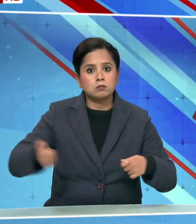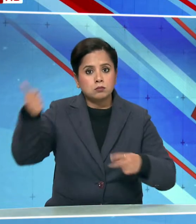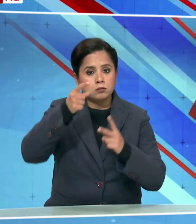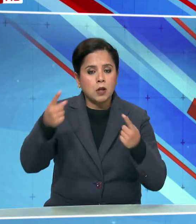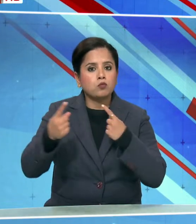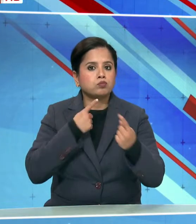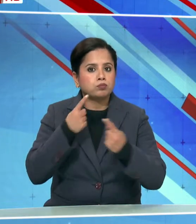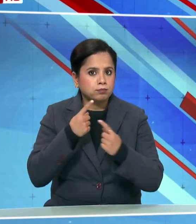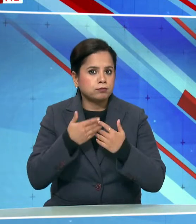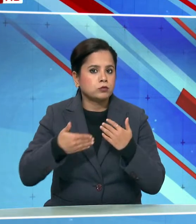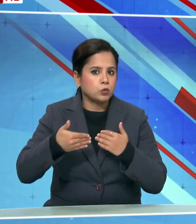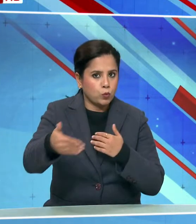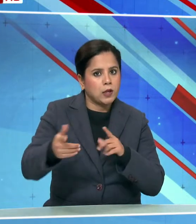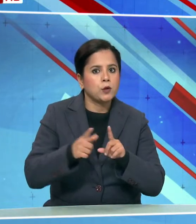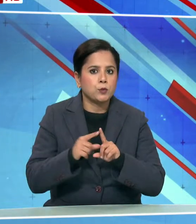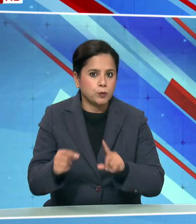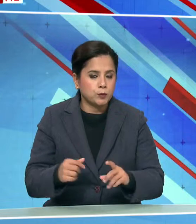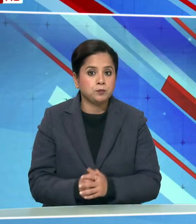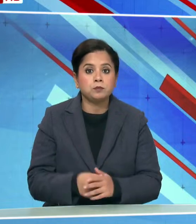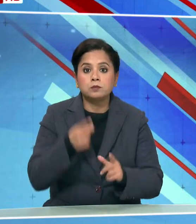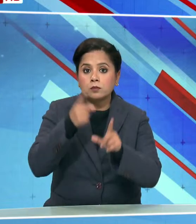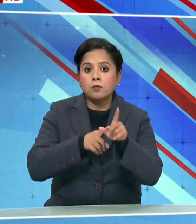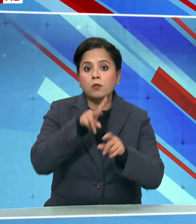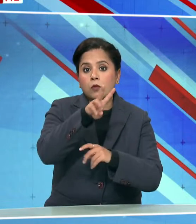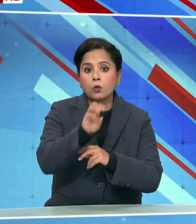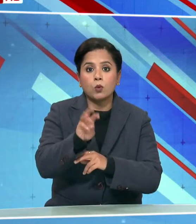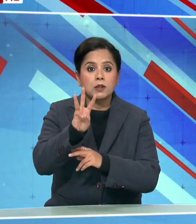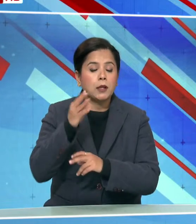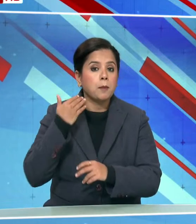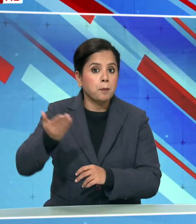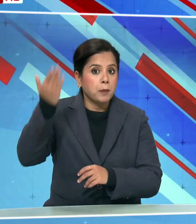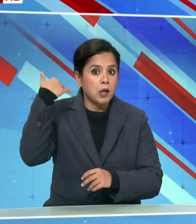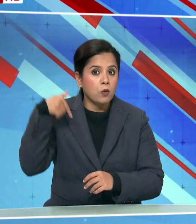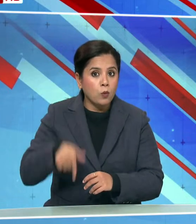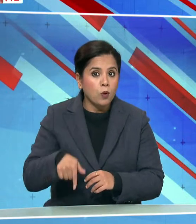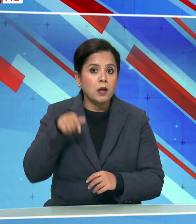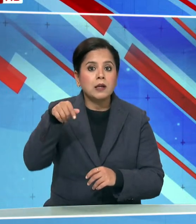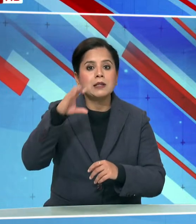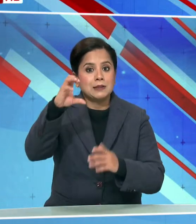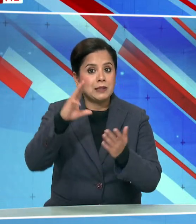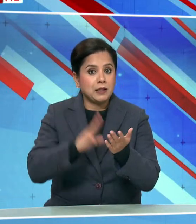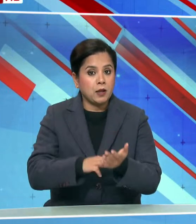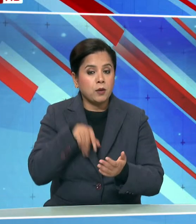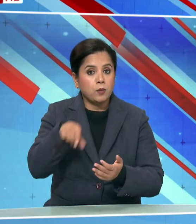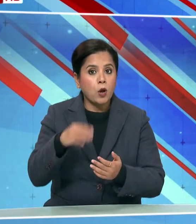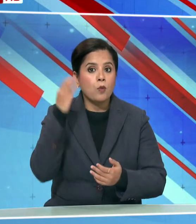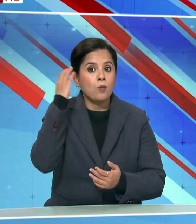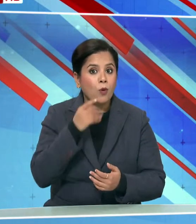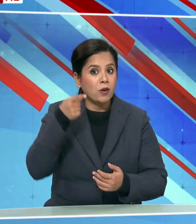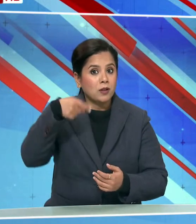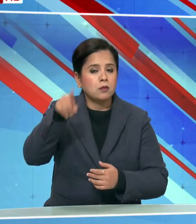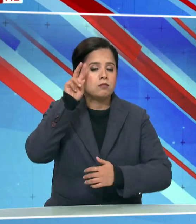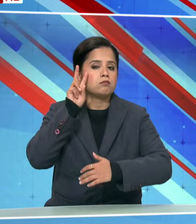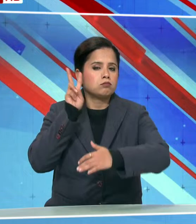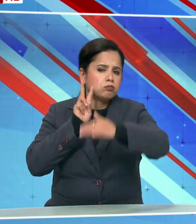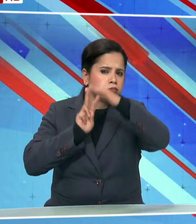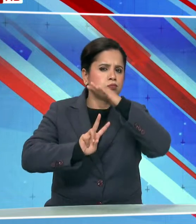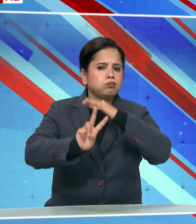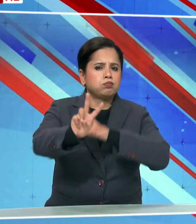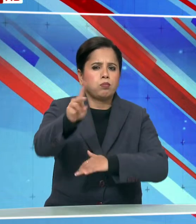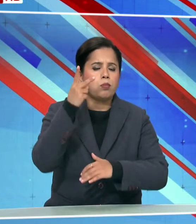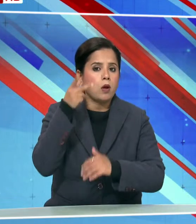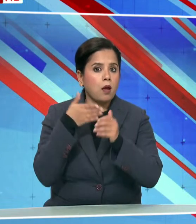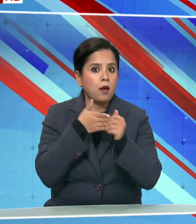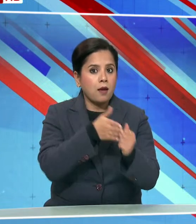बातचीत भी करेंगे वर्ष दोजार तीन में ततकालीन मुख्यमंत्री नरेंद्र मोदी के दूर दर्श्वी